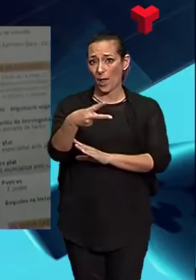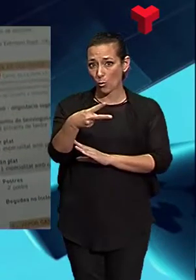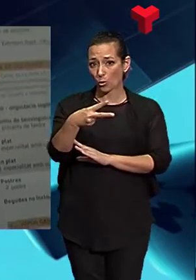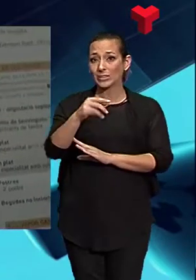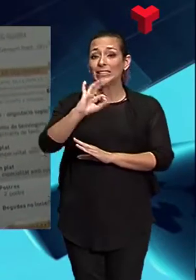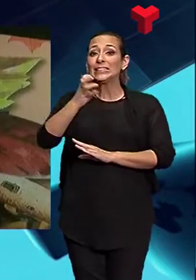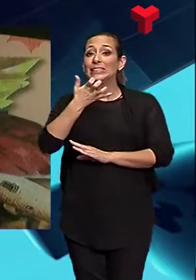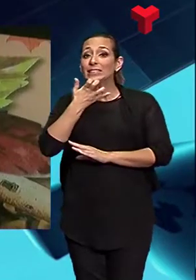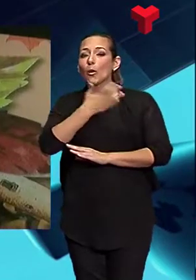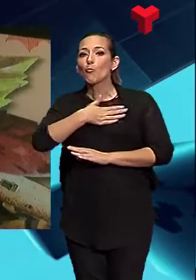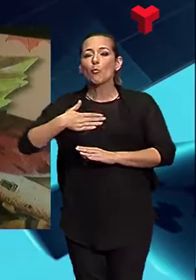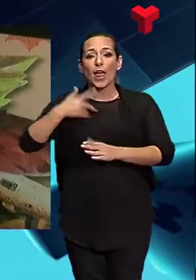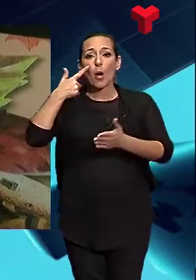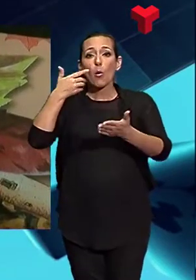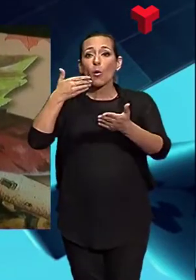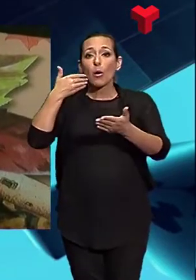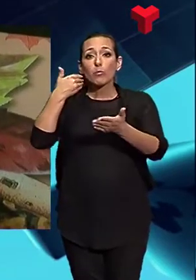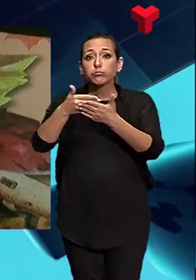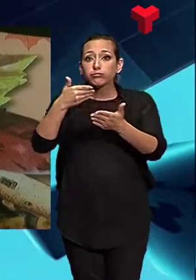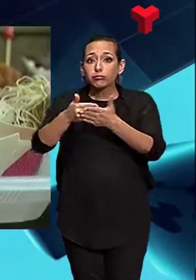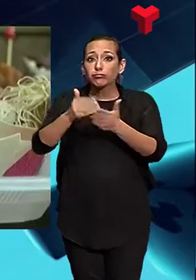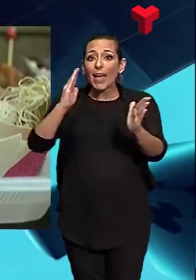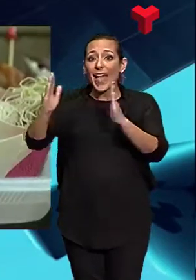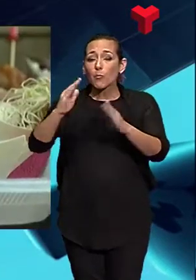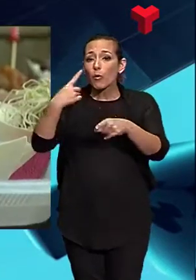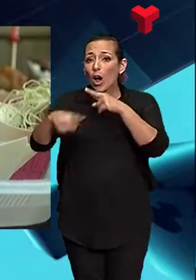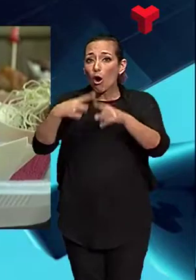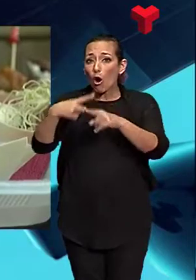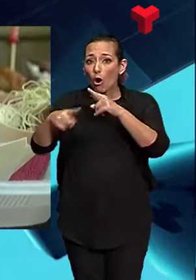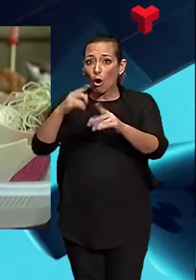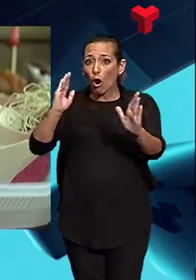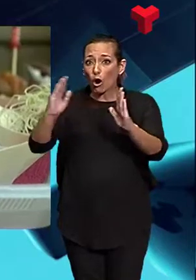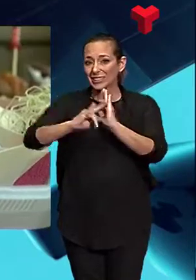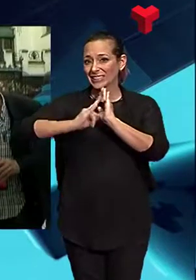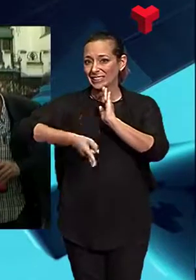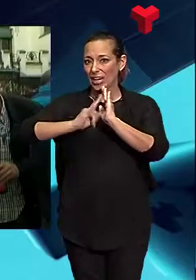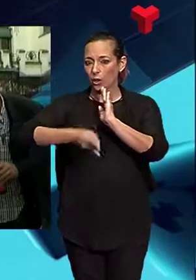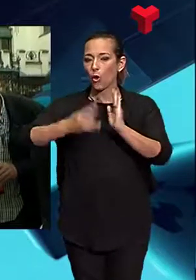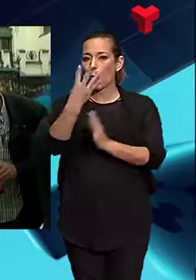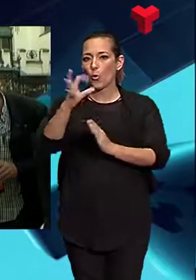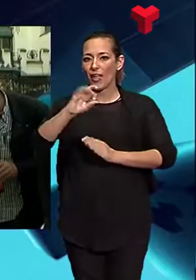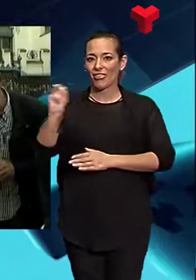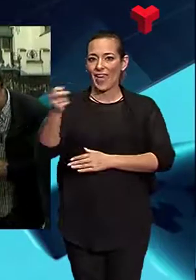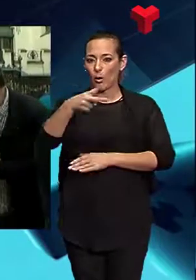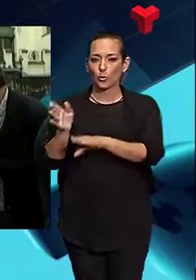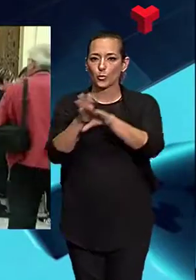d'un menú degustació amb tot de productes de tardor. Les jornades gastronòmiques també ofereixen diferents paquets turístics que van